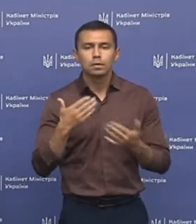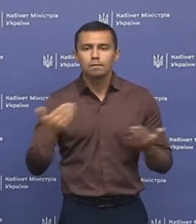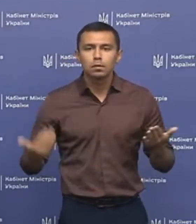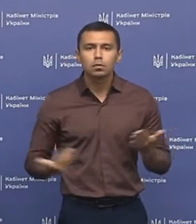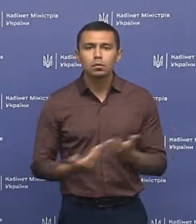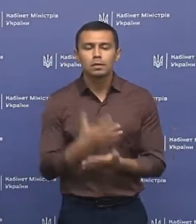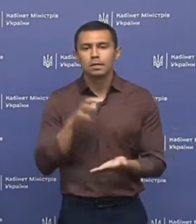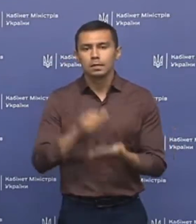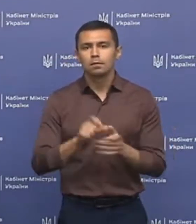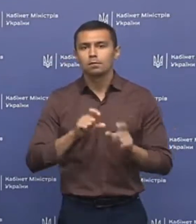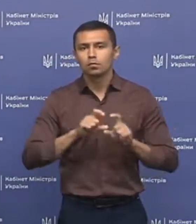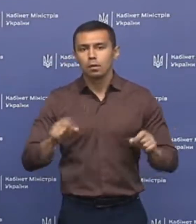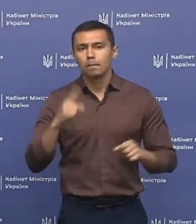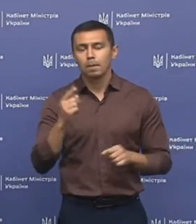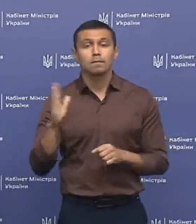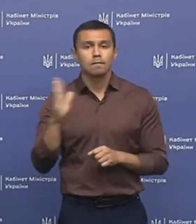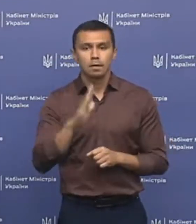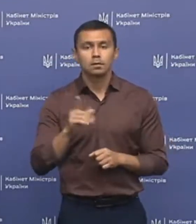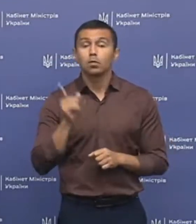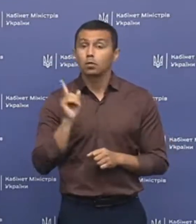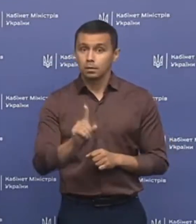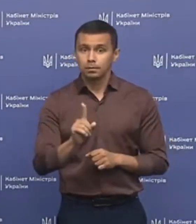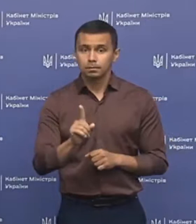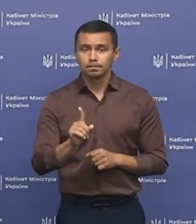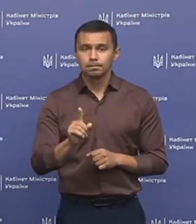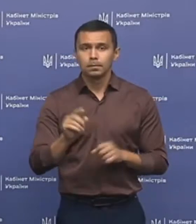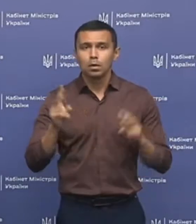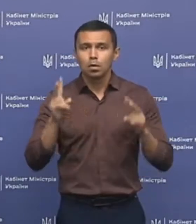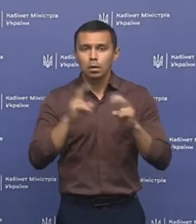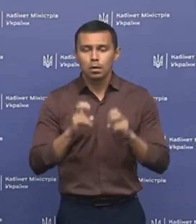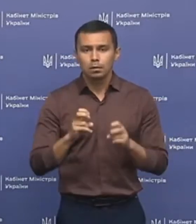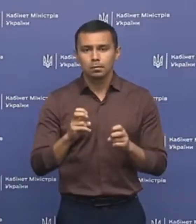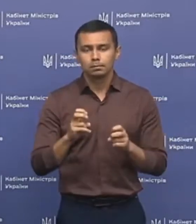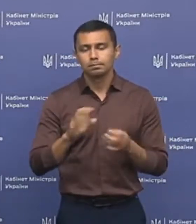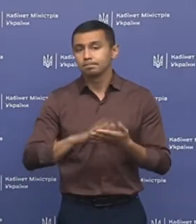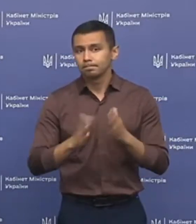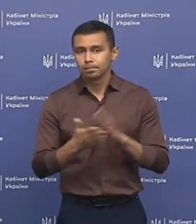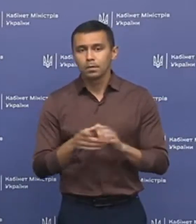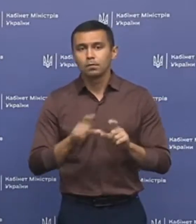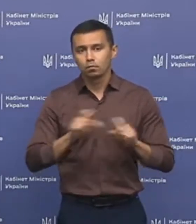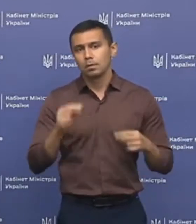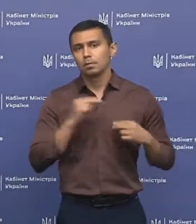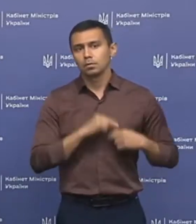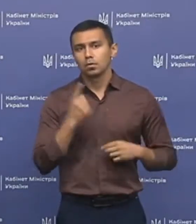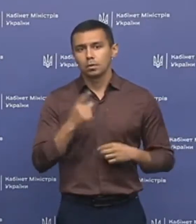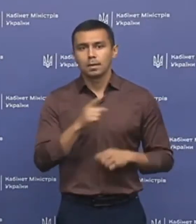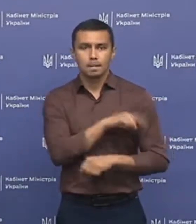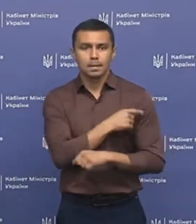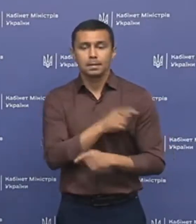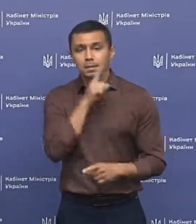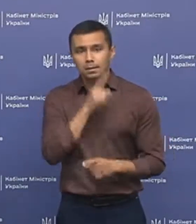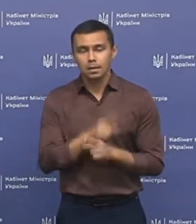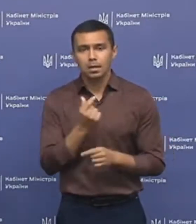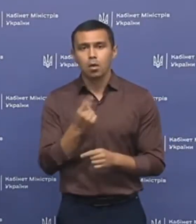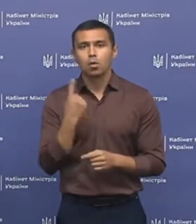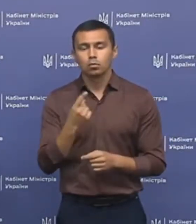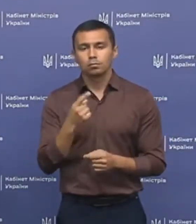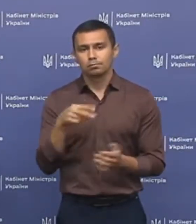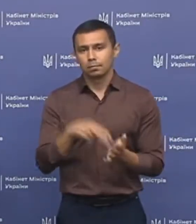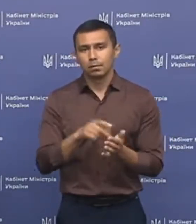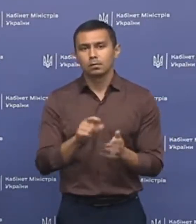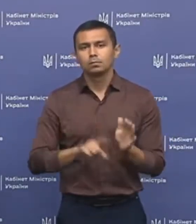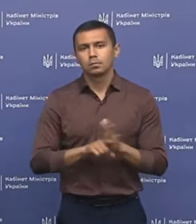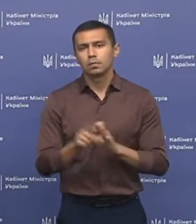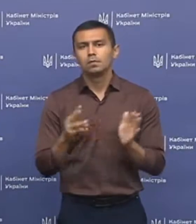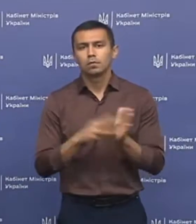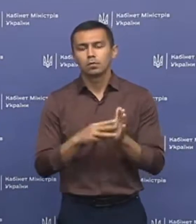відновлення занять у школи з 1 вересня. Отже, розглянемо типову ситуацію. У школі працює одна медсестра на одну ставку із